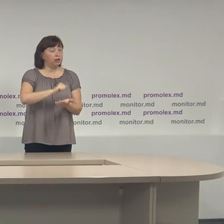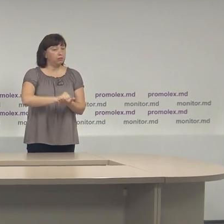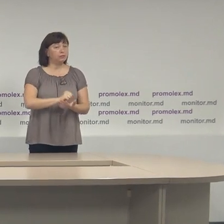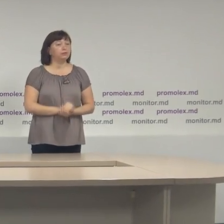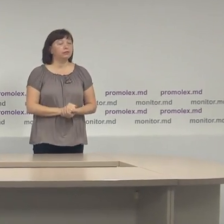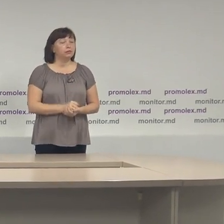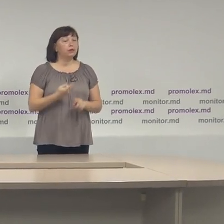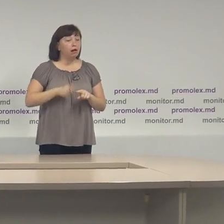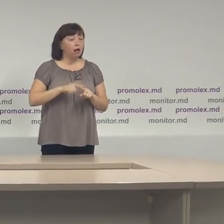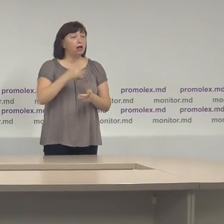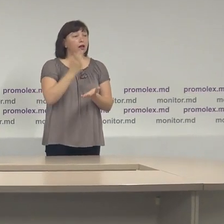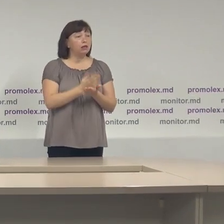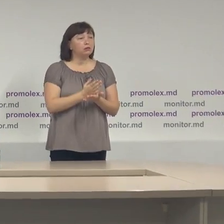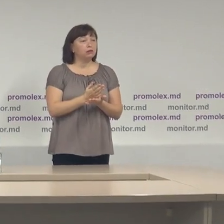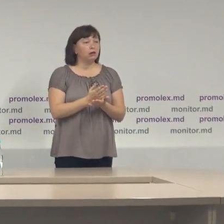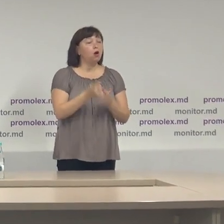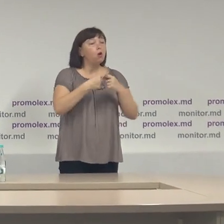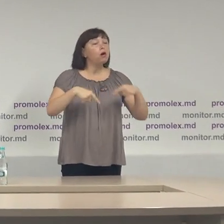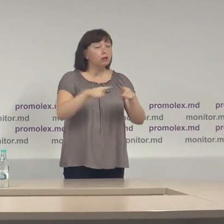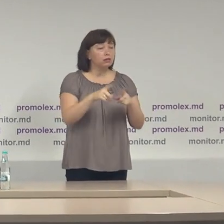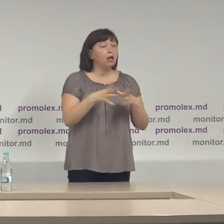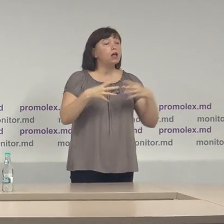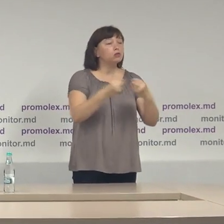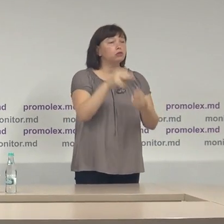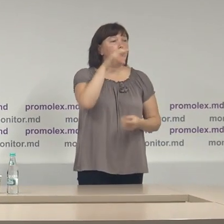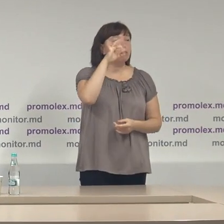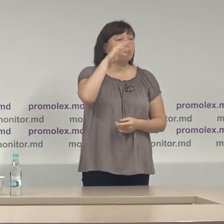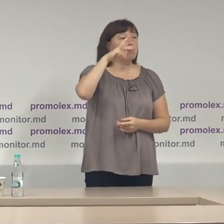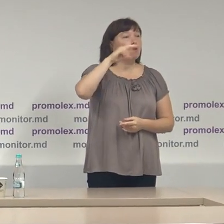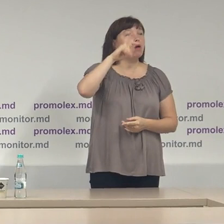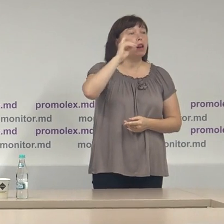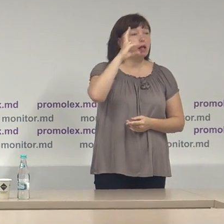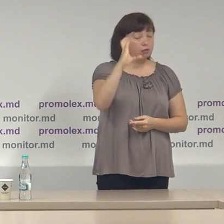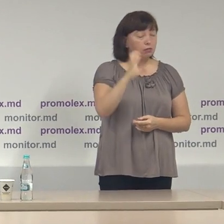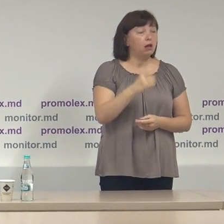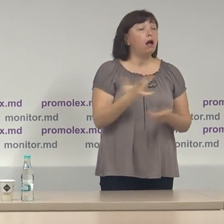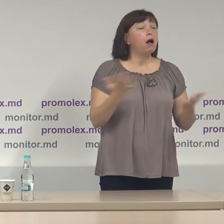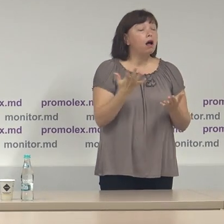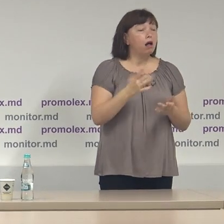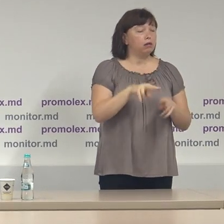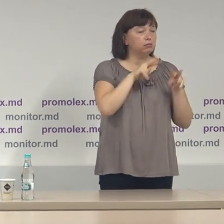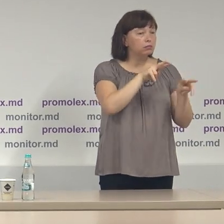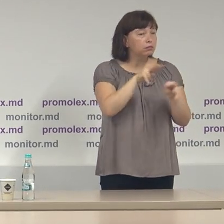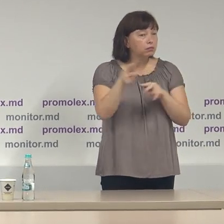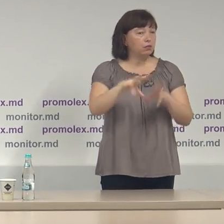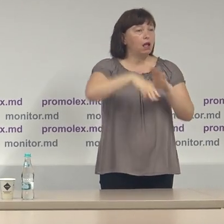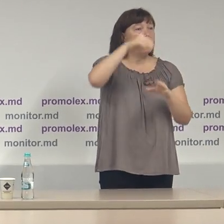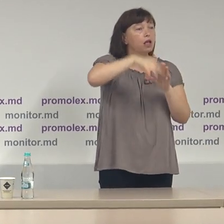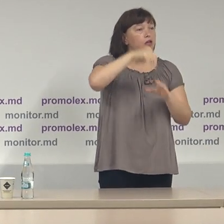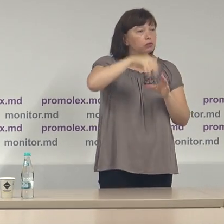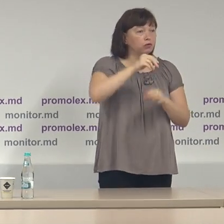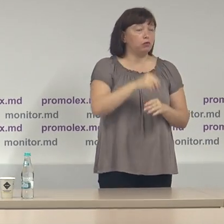care este organizată de Asociația Promolex, misiunea Promolex de monitorizare alegerilor